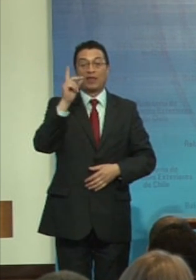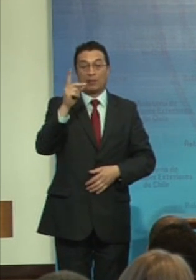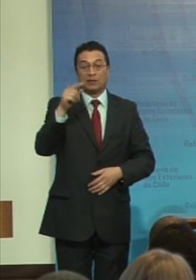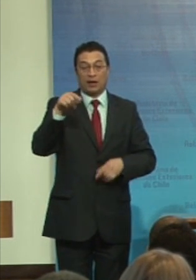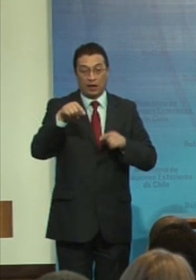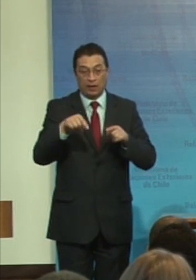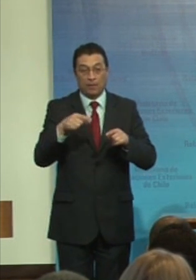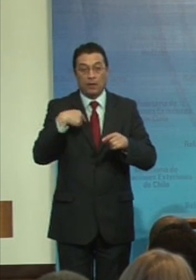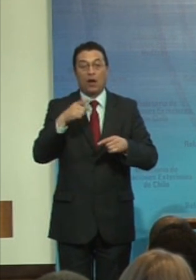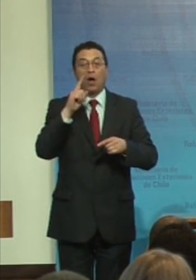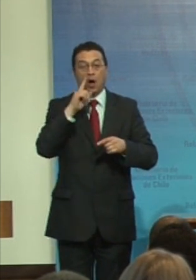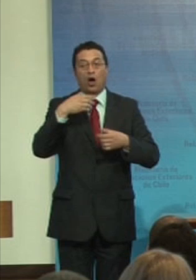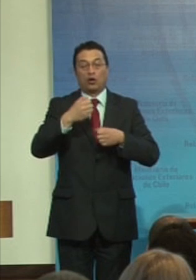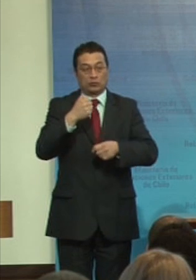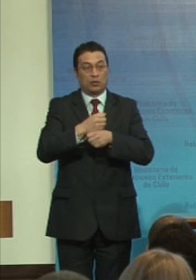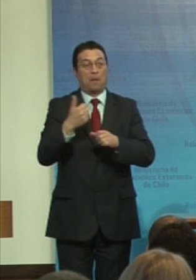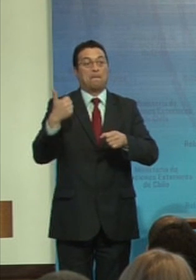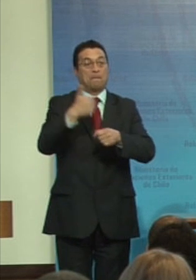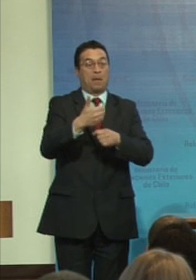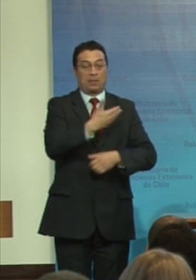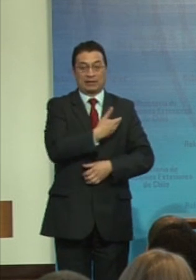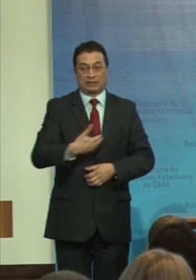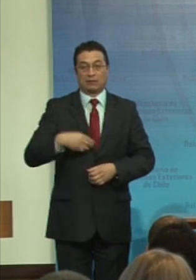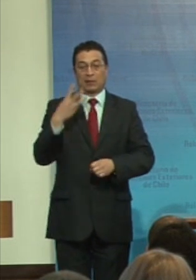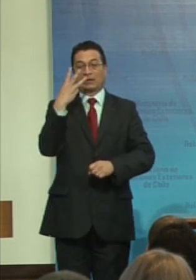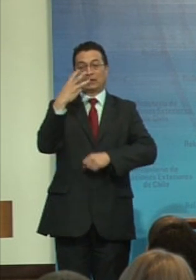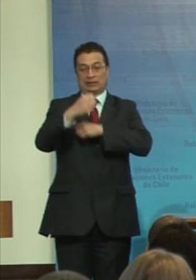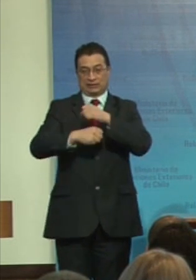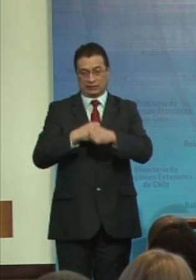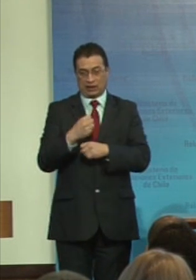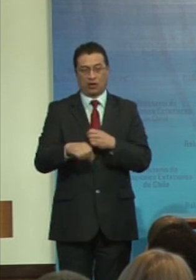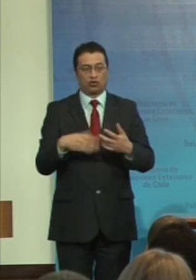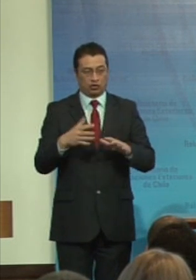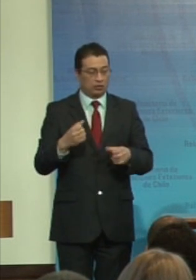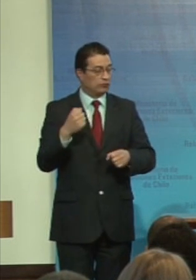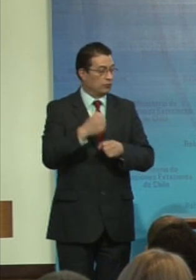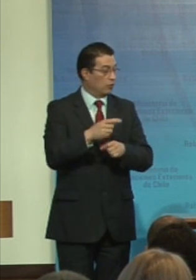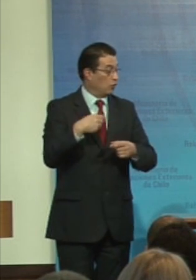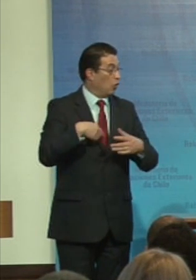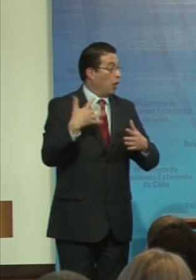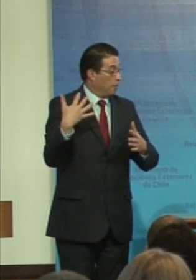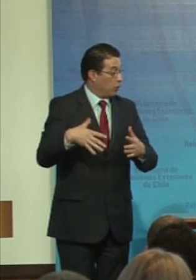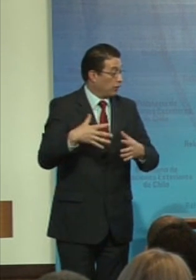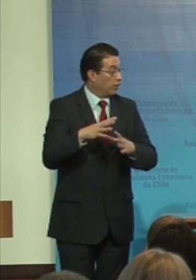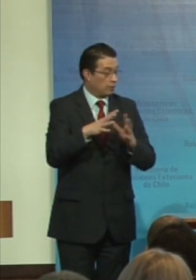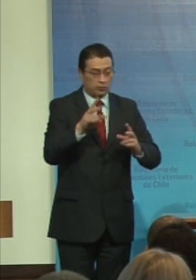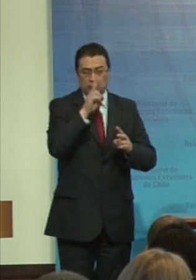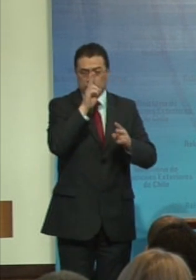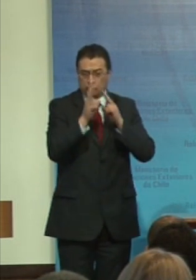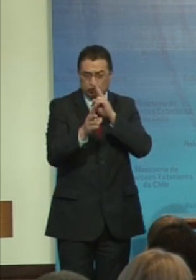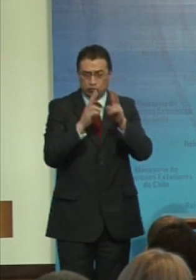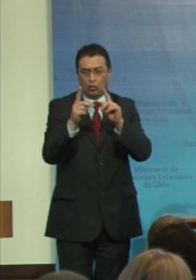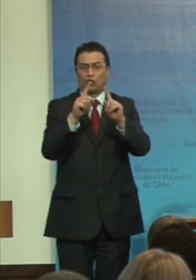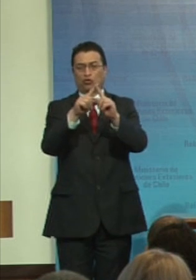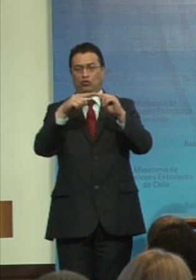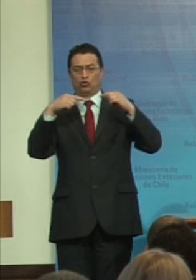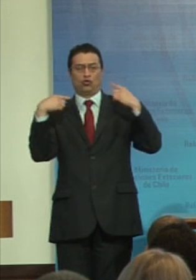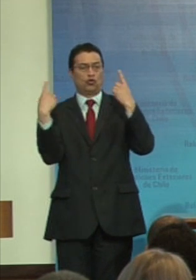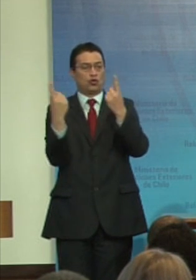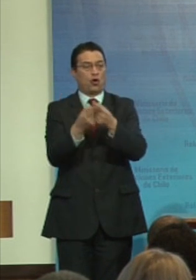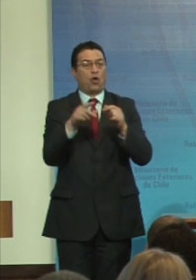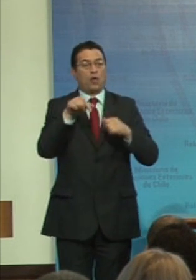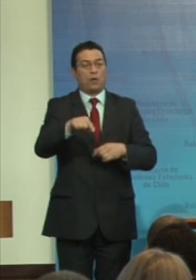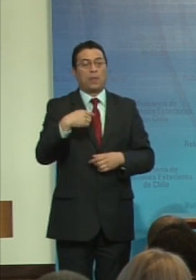instancia en la cual ejerce su presidencia desde hace tres años. Su destacada labor es reconocida transversalmente,